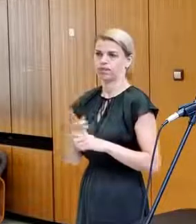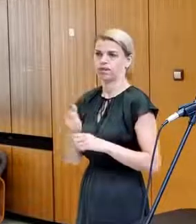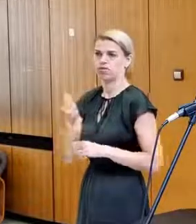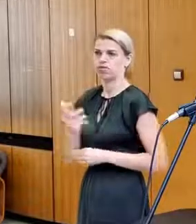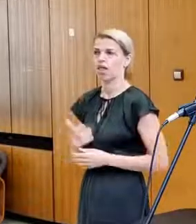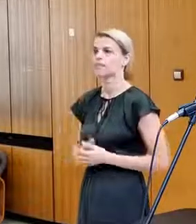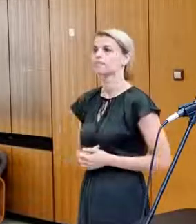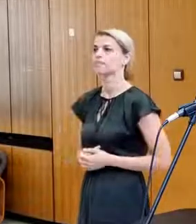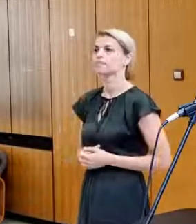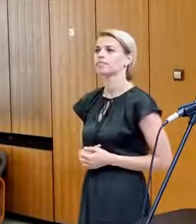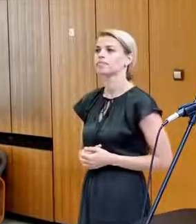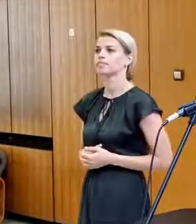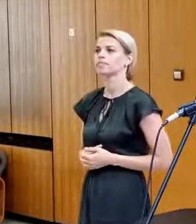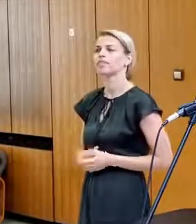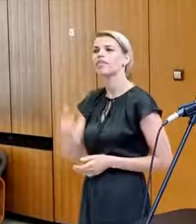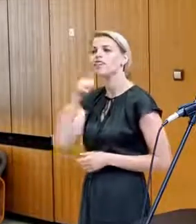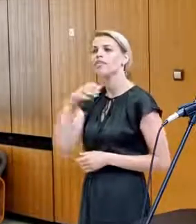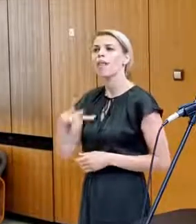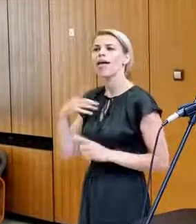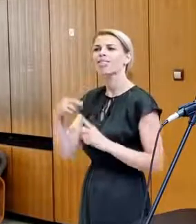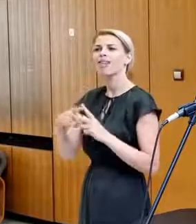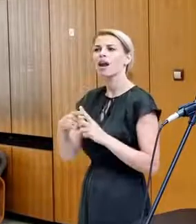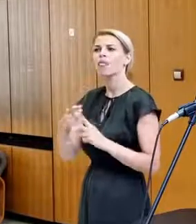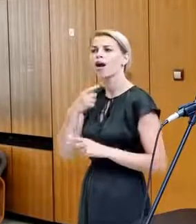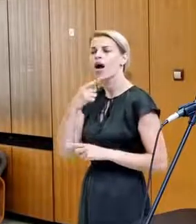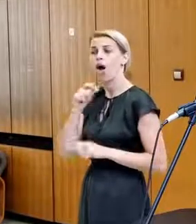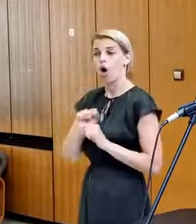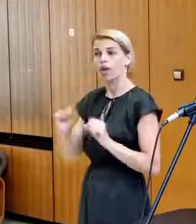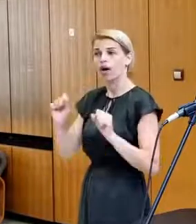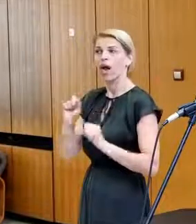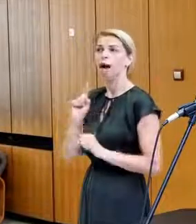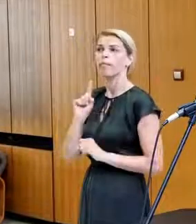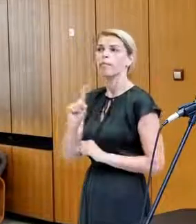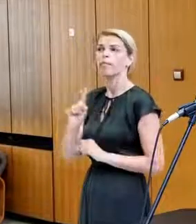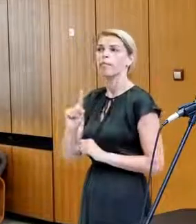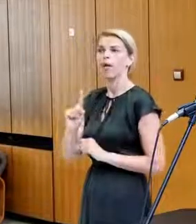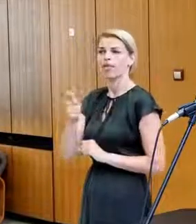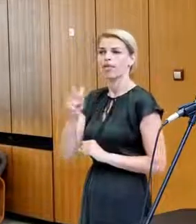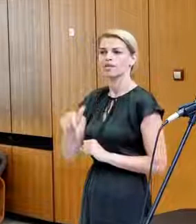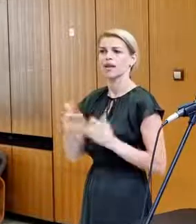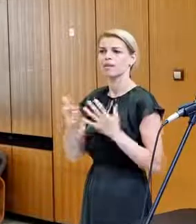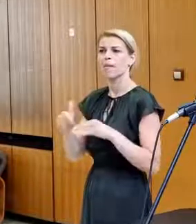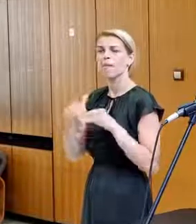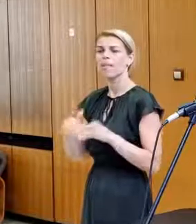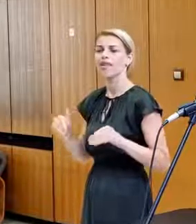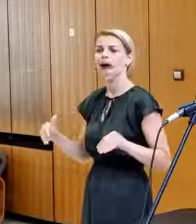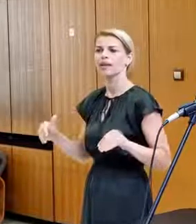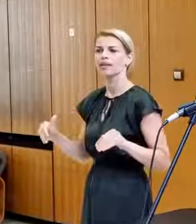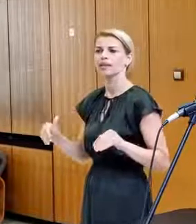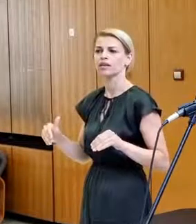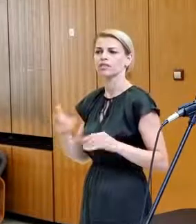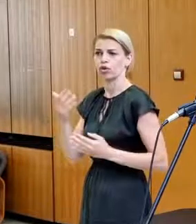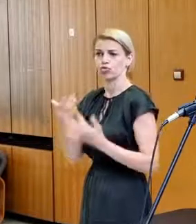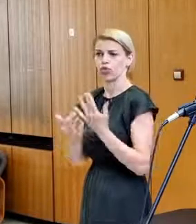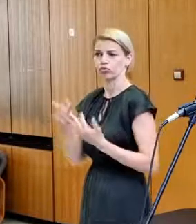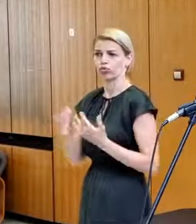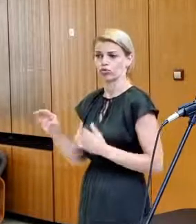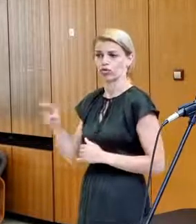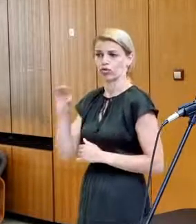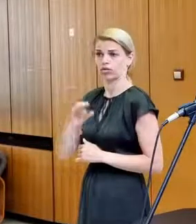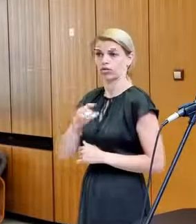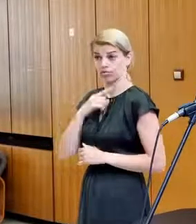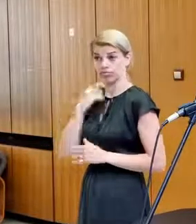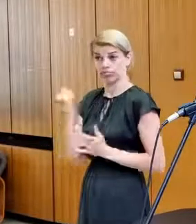ja by som sa chcel spýtať, že včera pán Taraba spomínal, že obrana by mala prislúbených 1,7 miliardy do rozpočtu. Viete o tom niečo? Viete to nejako